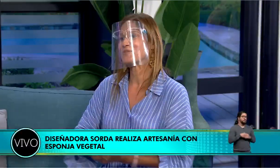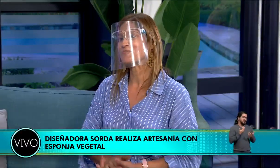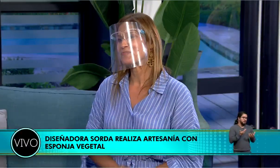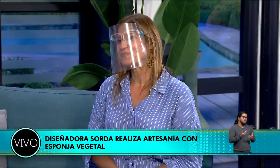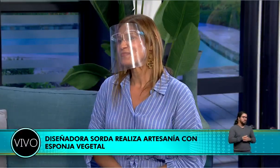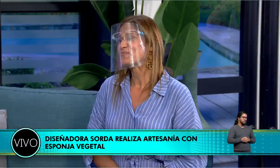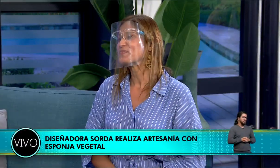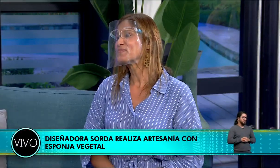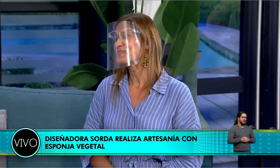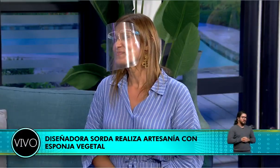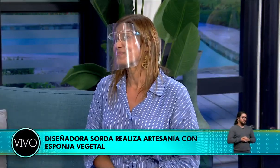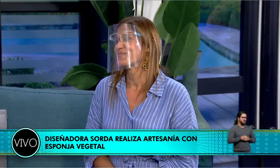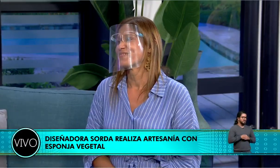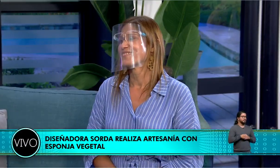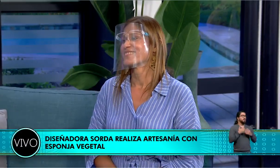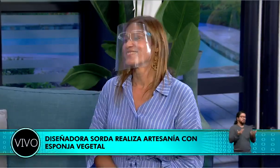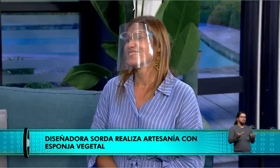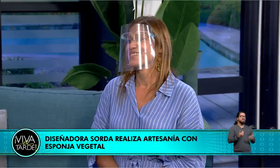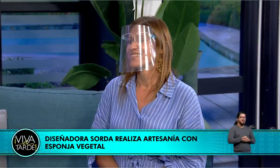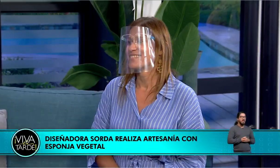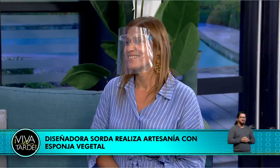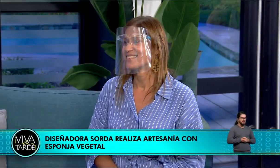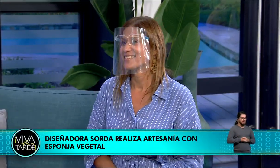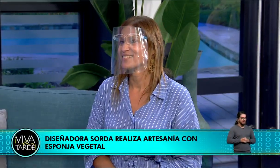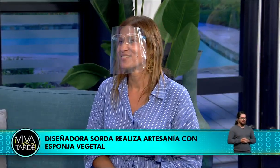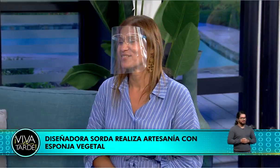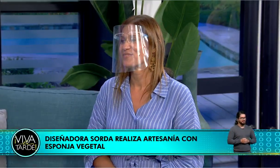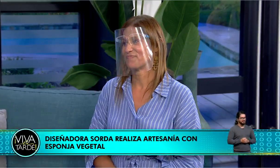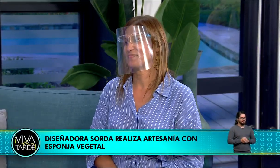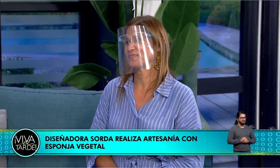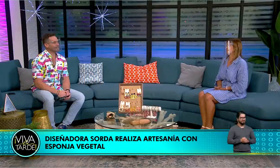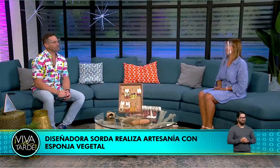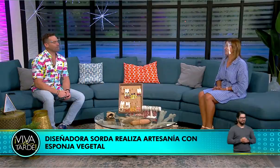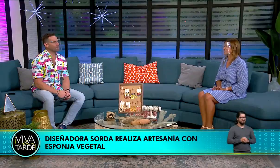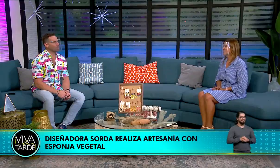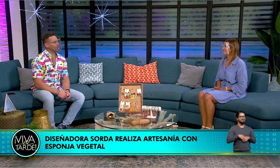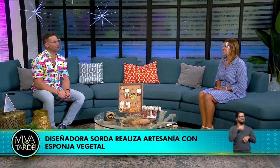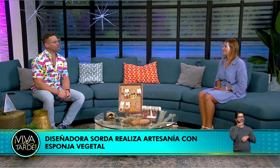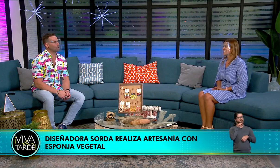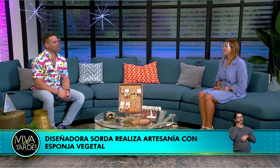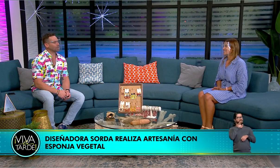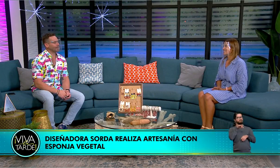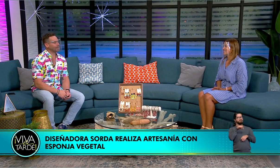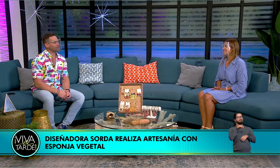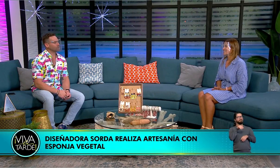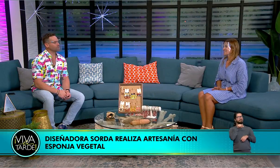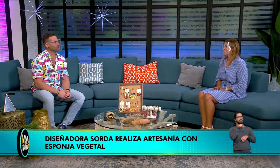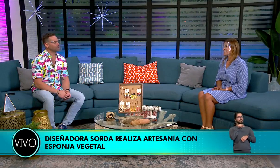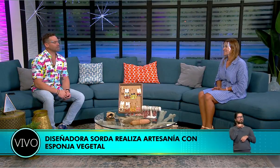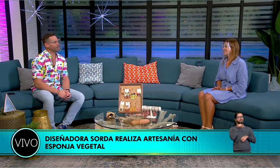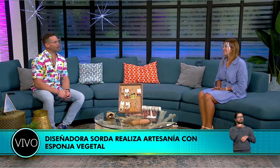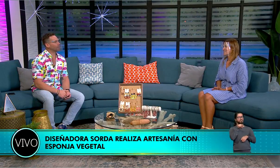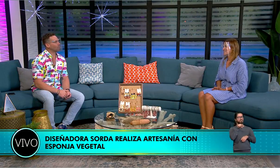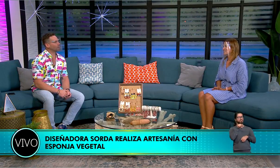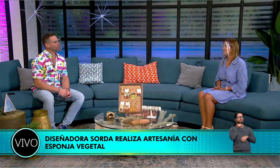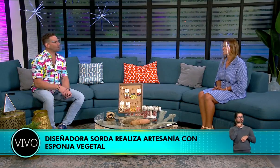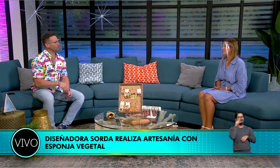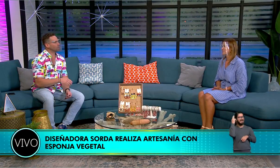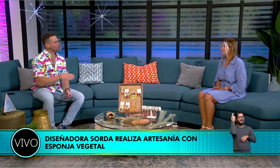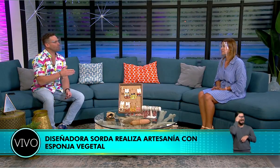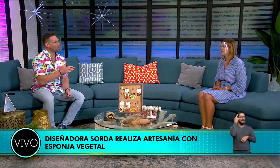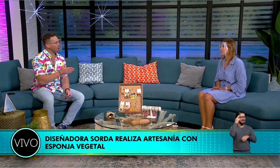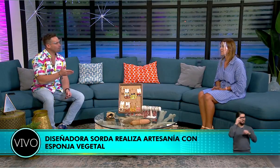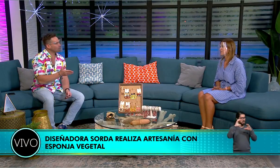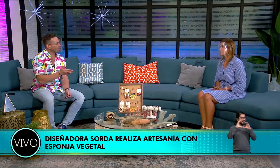y pude graduarme como para... como con un certificado de diseño de moda. La razón por la cual no tenías un certificado de cuarto